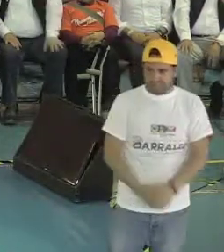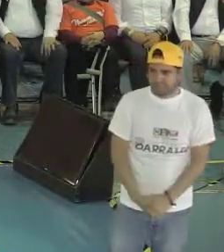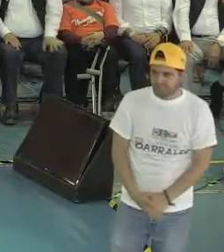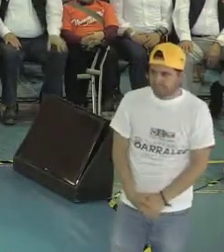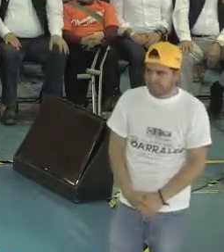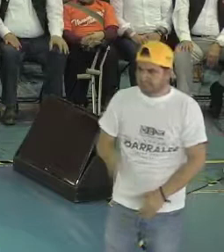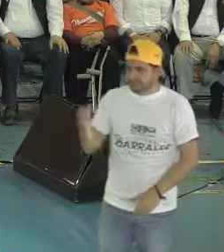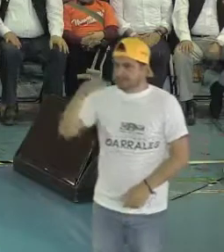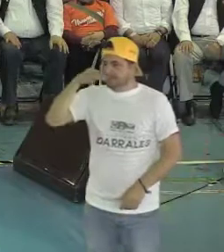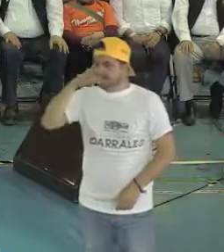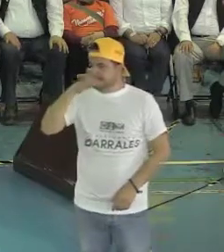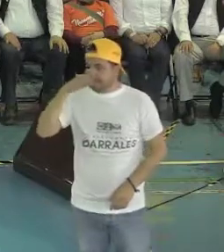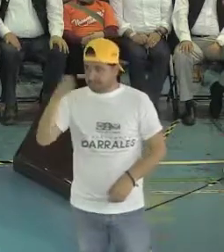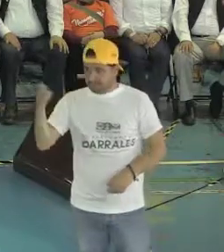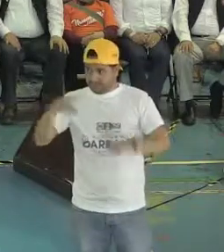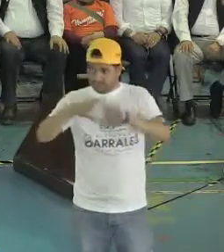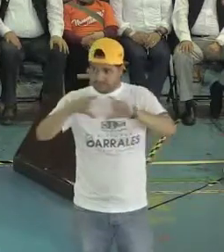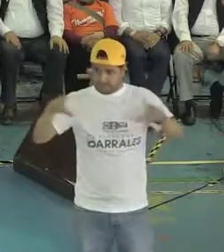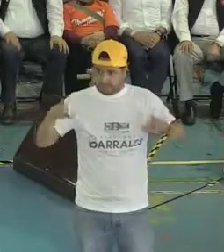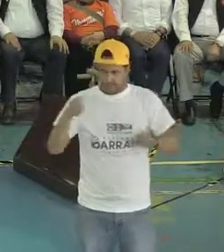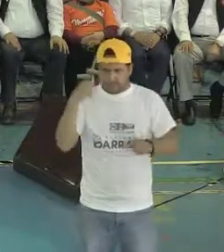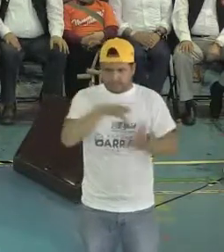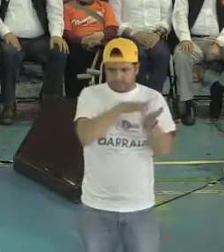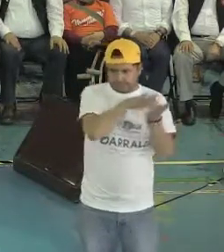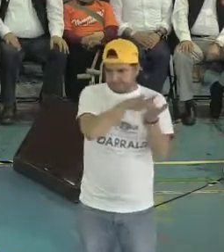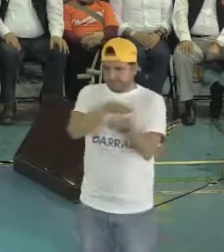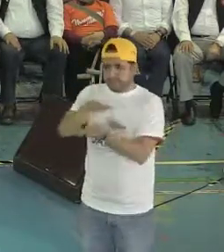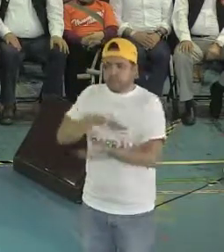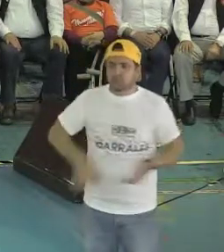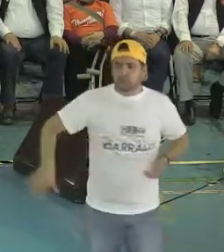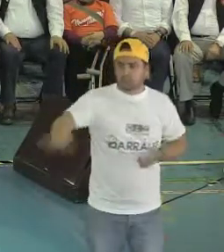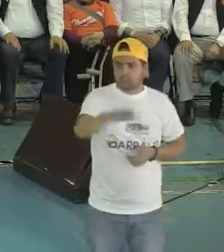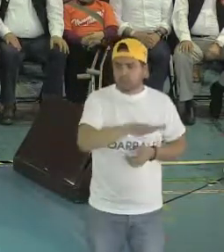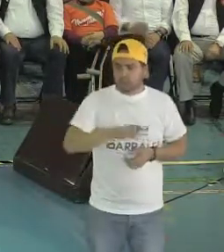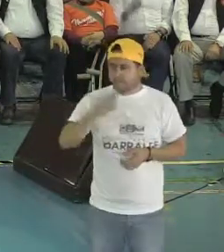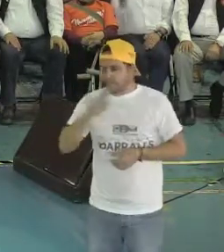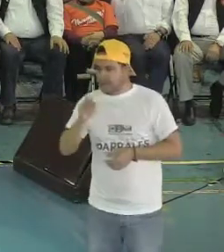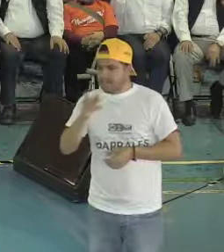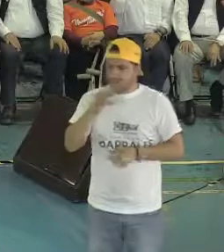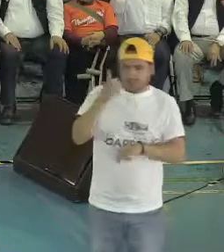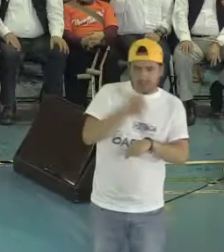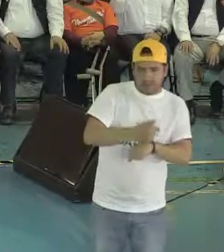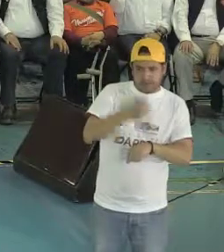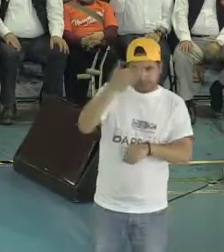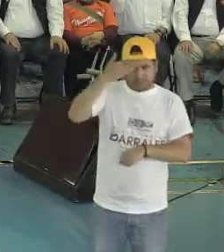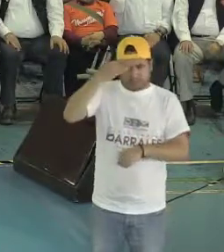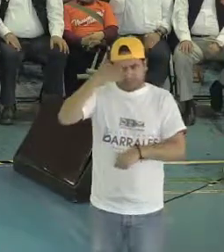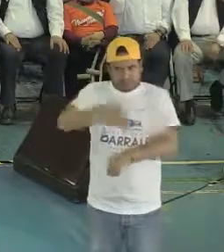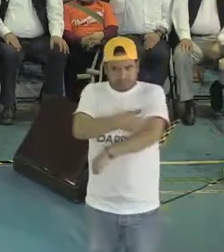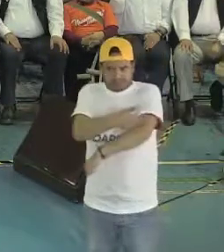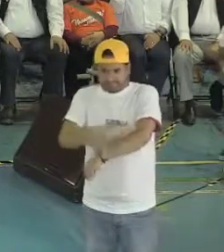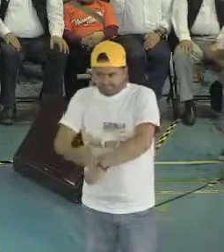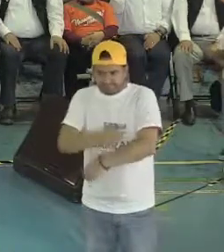una tarjeta que lo que busca es apoyar económicamente a las mujeres que son cabeza de las familias